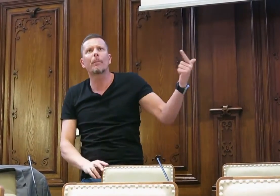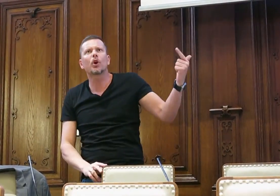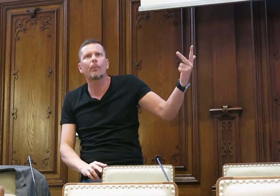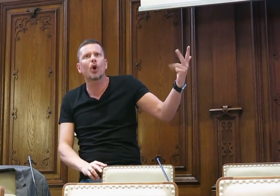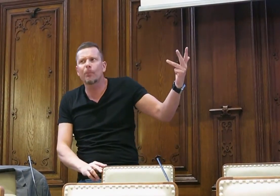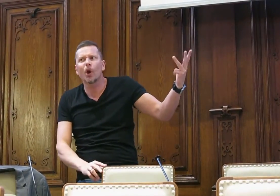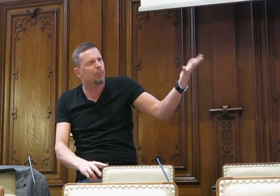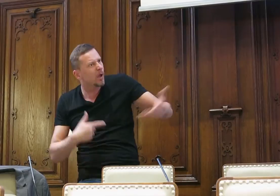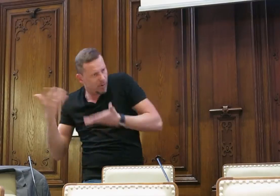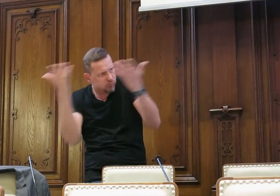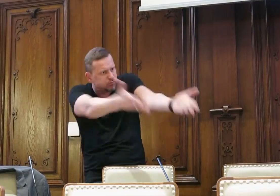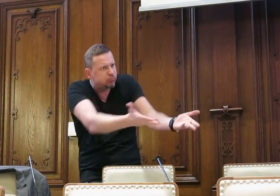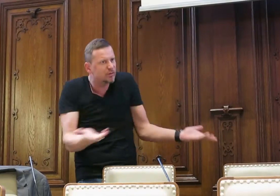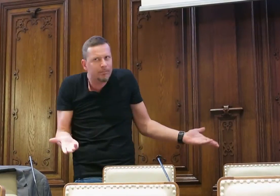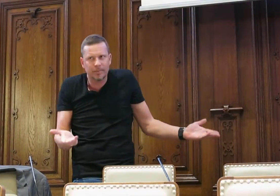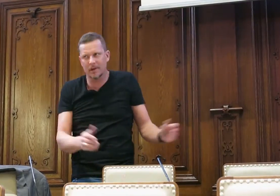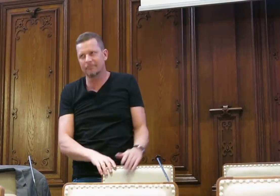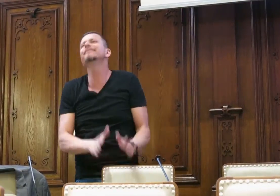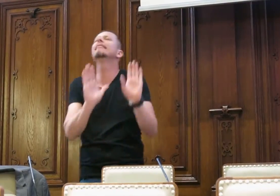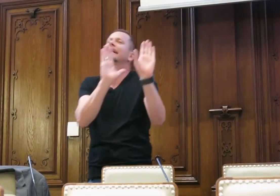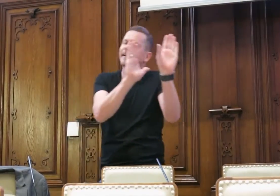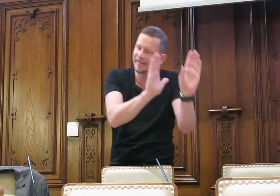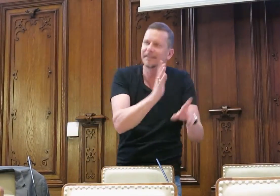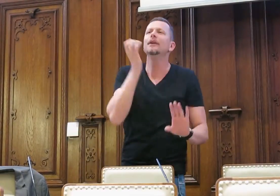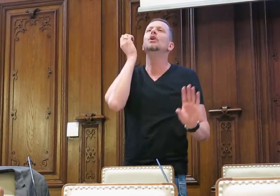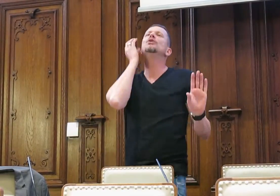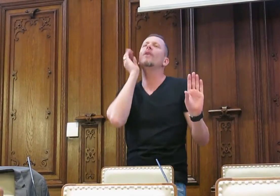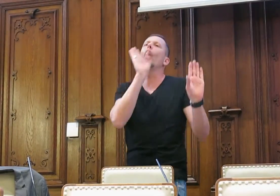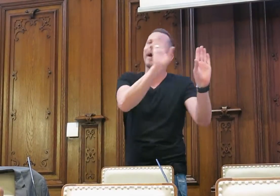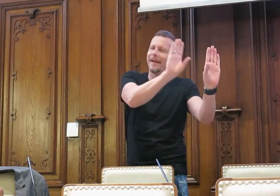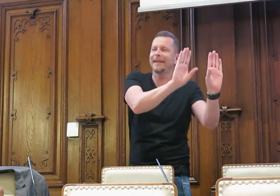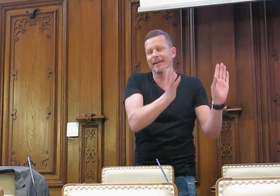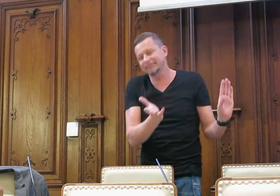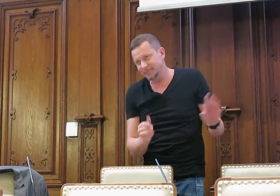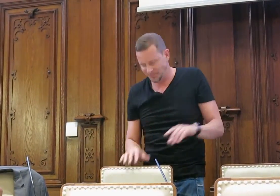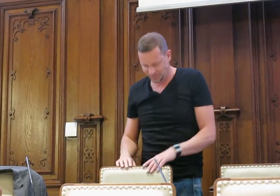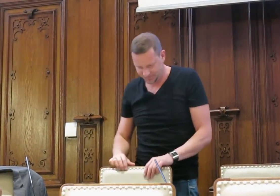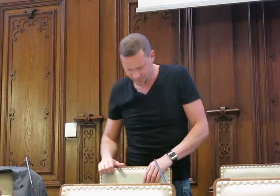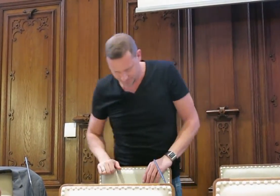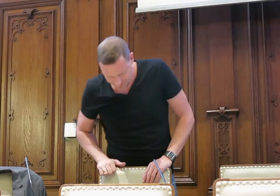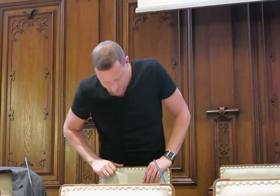du hast auch nicht, brauchst Bier, Bier, Bier, das ist ein das ist ein Schwerhöriger.